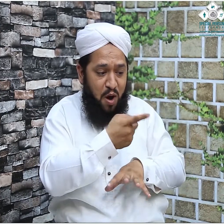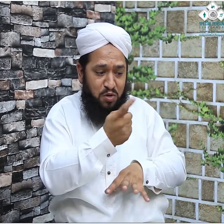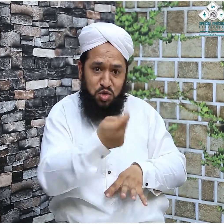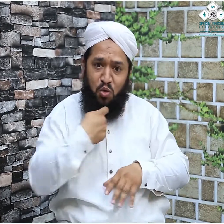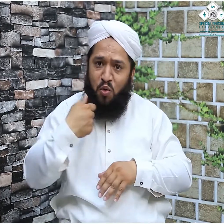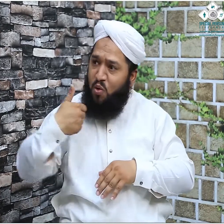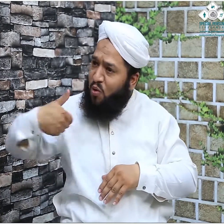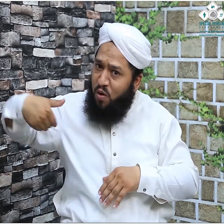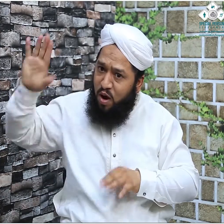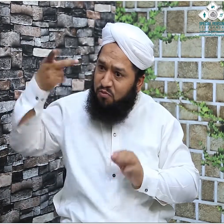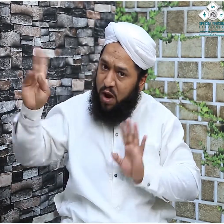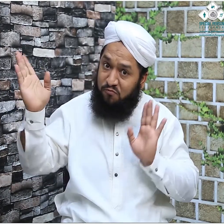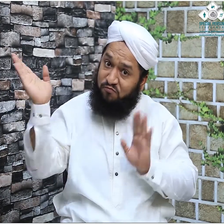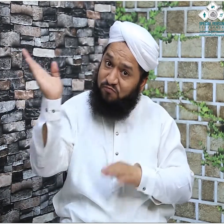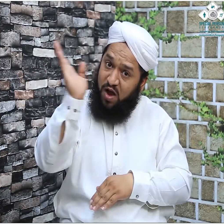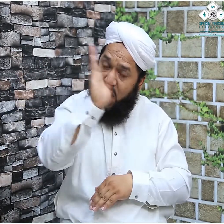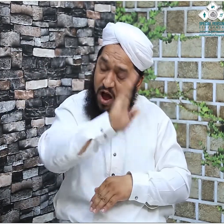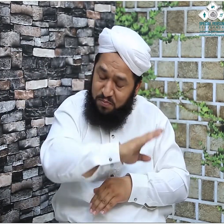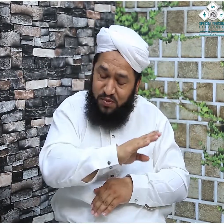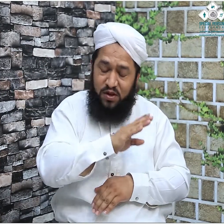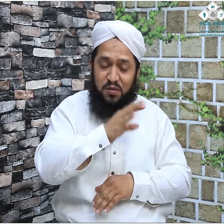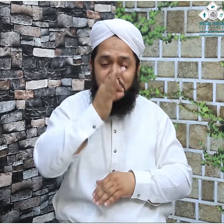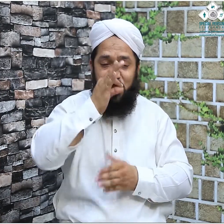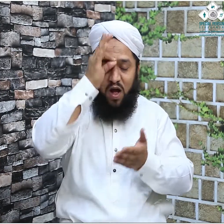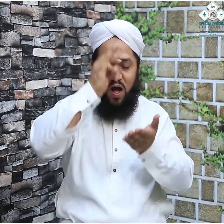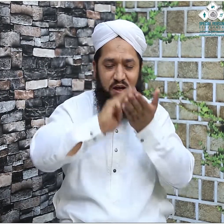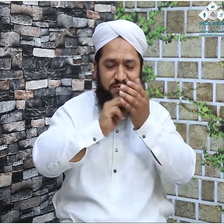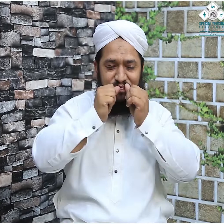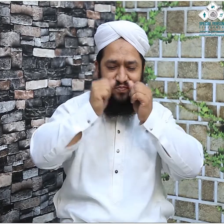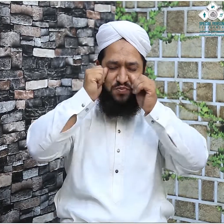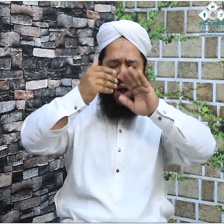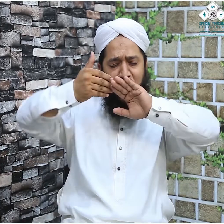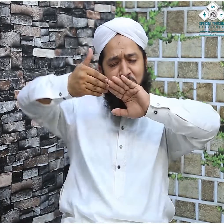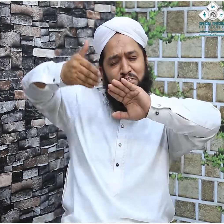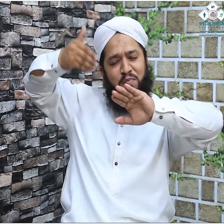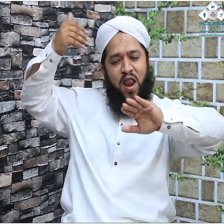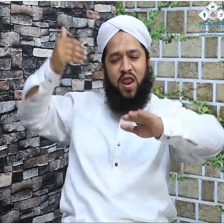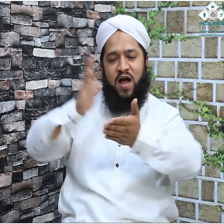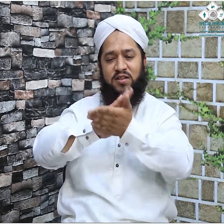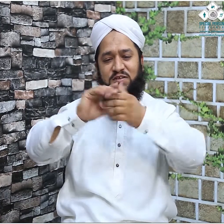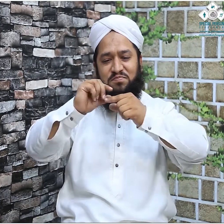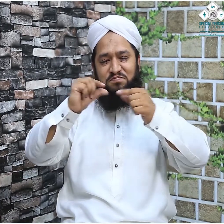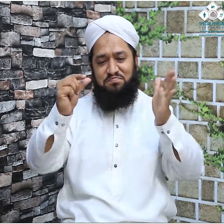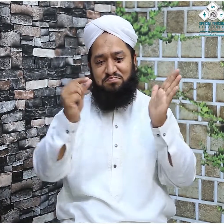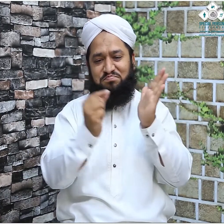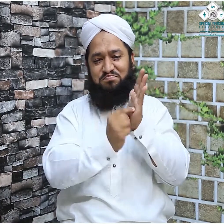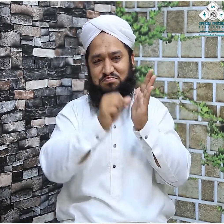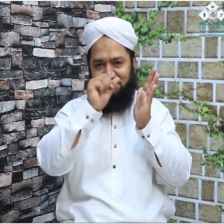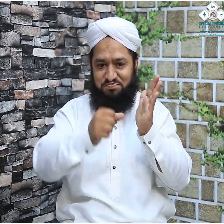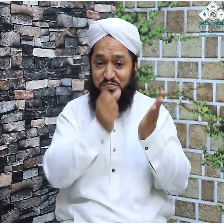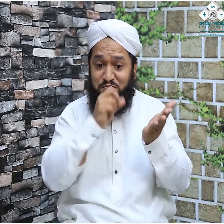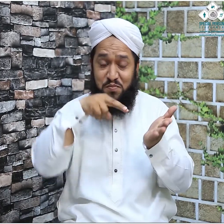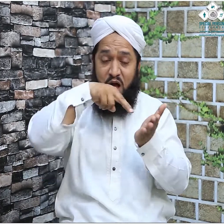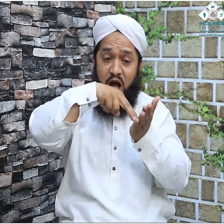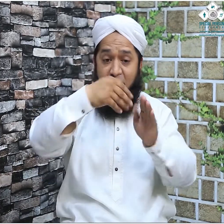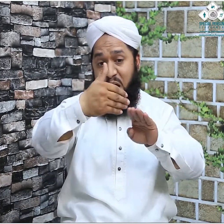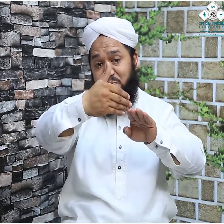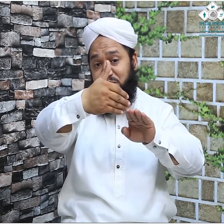جگہ سے نہ اٹھا لیا جائے گا اور ہمارے کرام نے حجر اسوت کی اس چوری کو روایات کی روشنی میں قیامت کی نشانیوں میں شامل